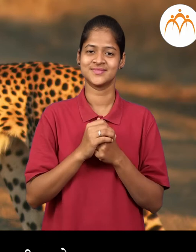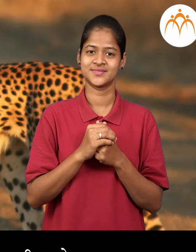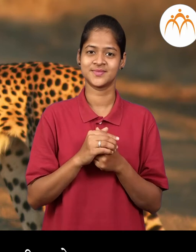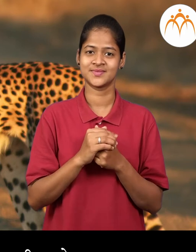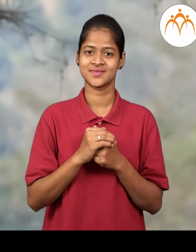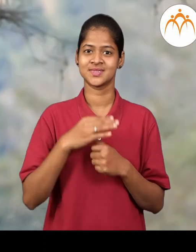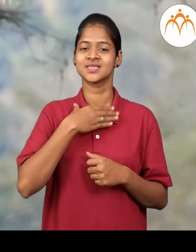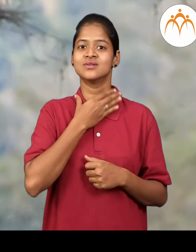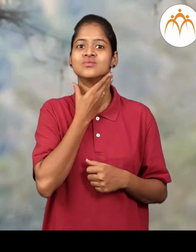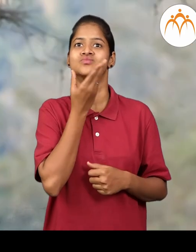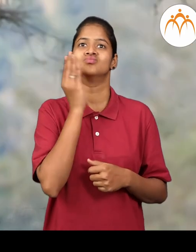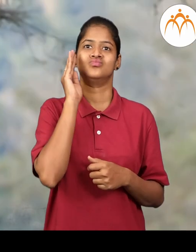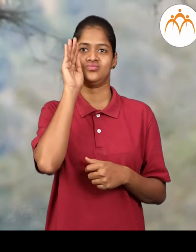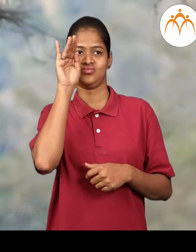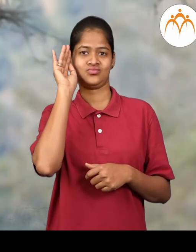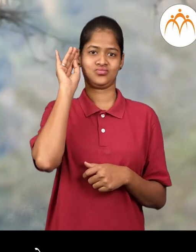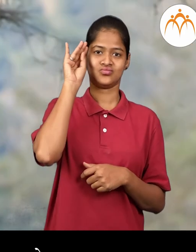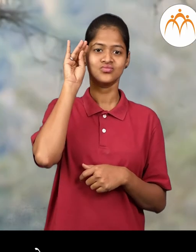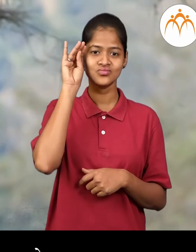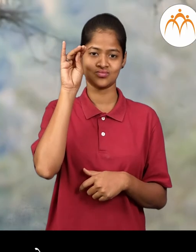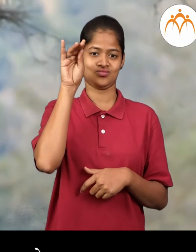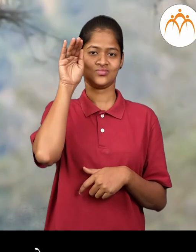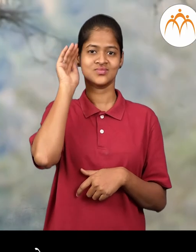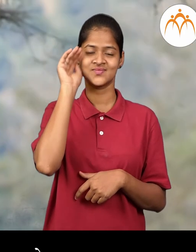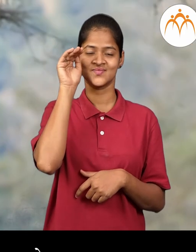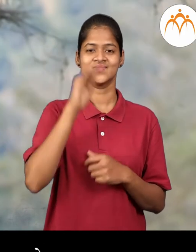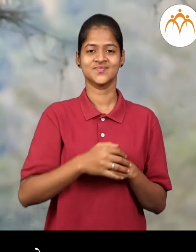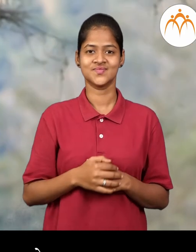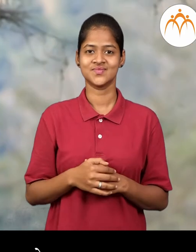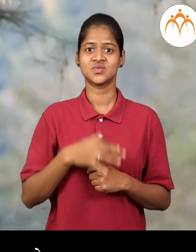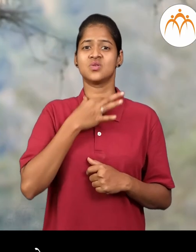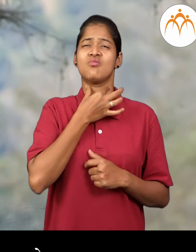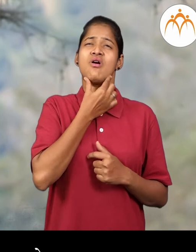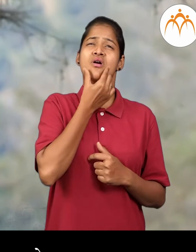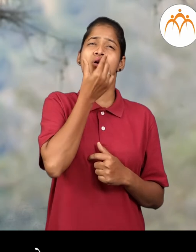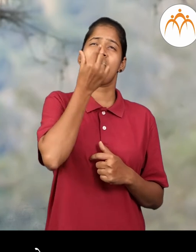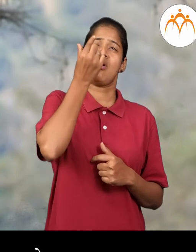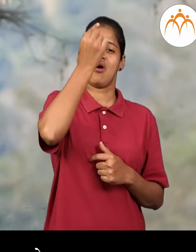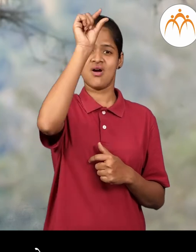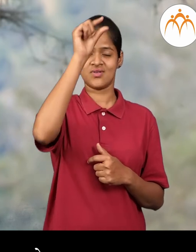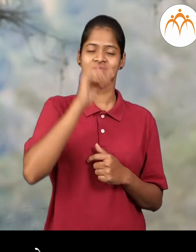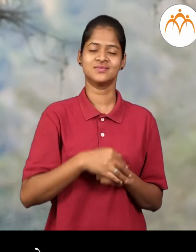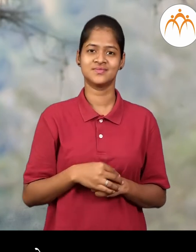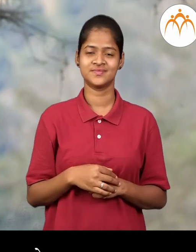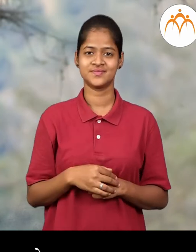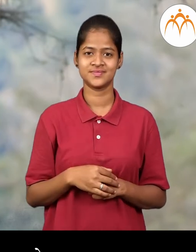जिराफ जिराफ आची मान उन्च असते